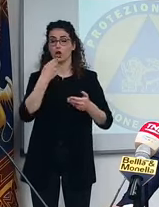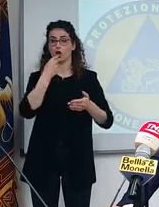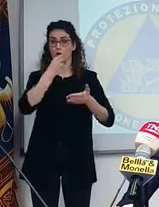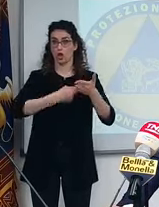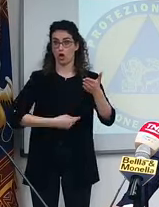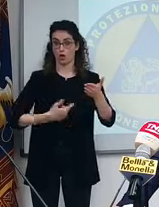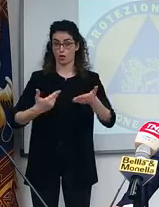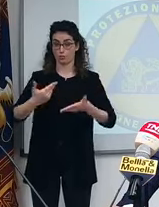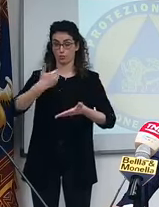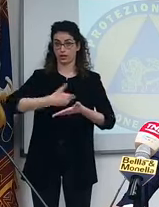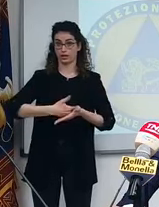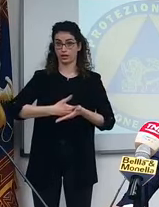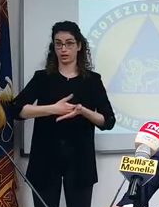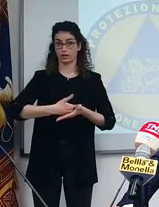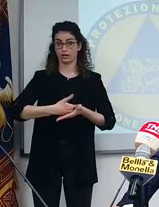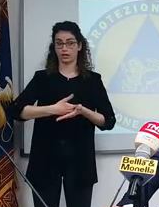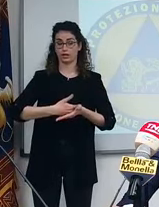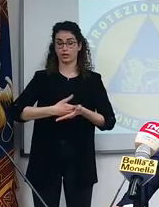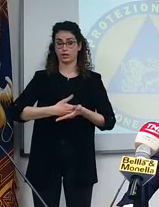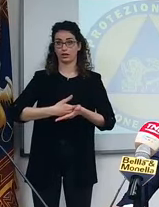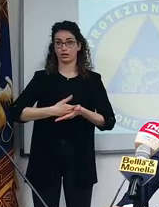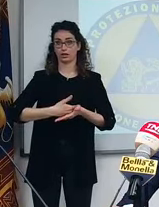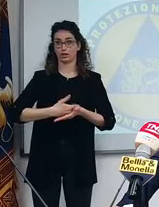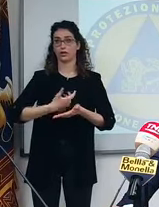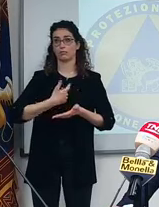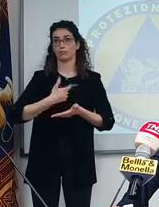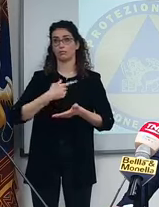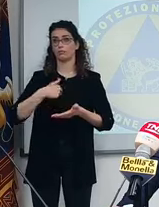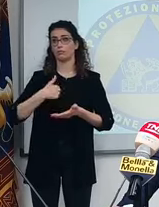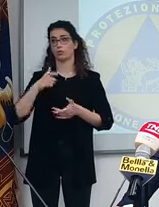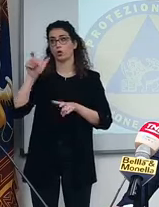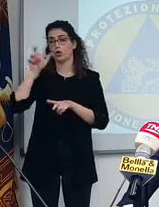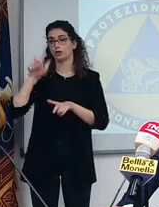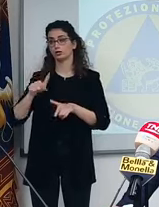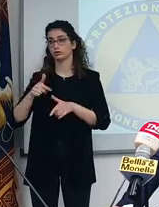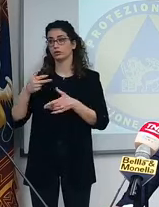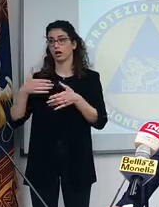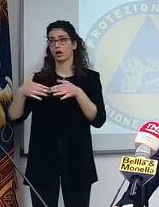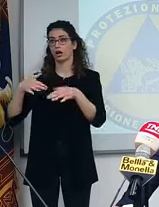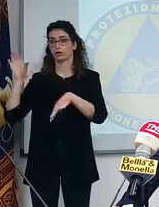presentati a noi sono esattamente quelli che sono stati poi nominati in giro per l'Italia.